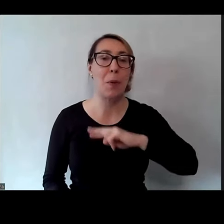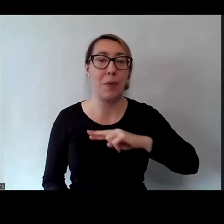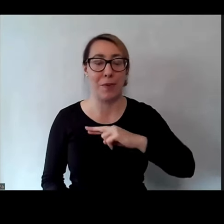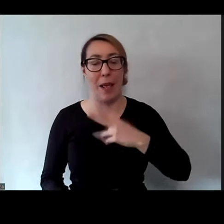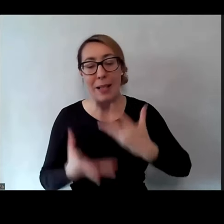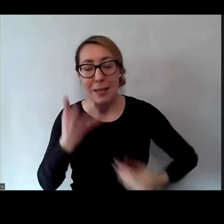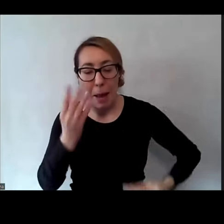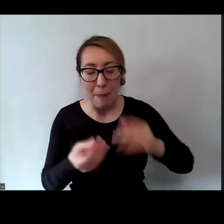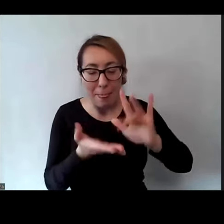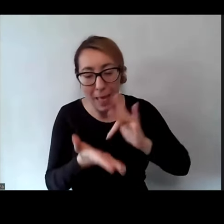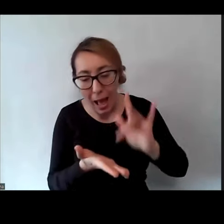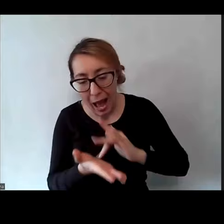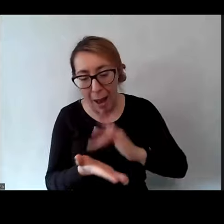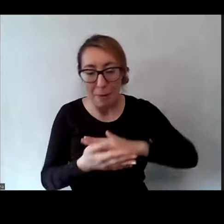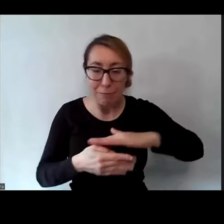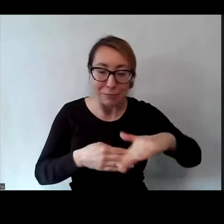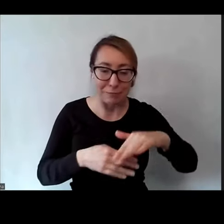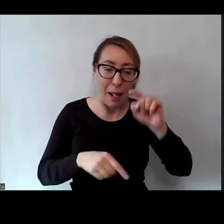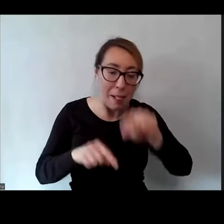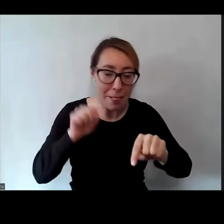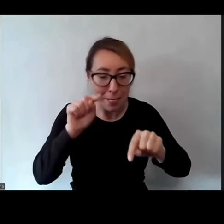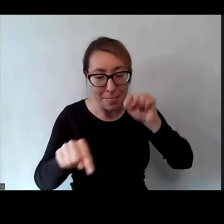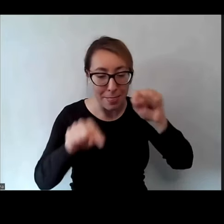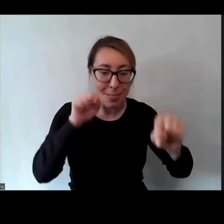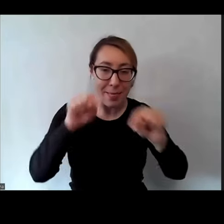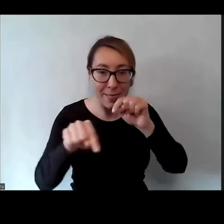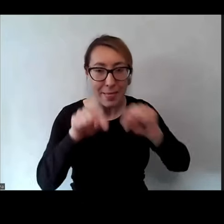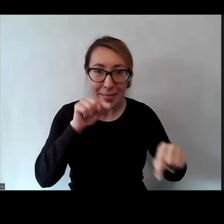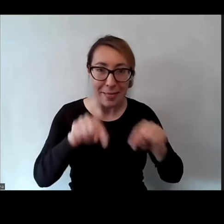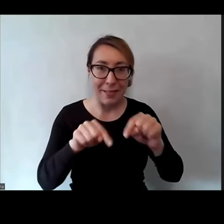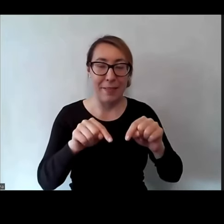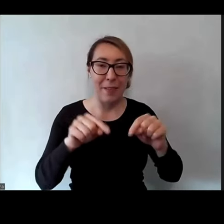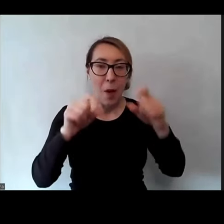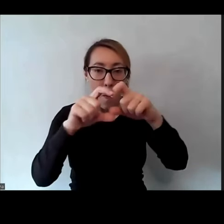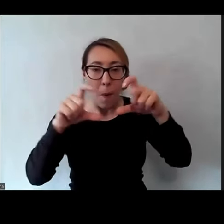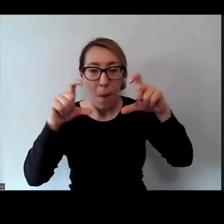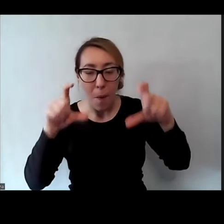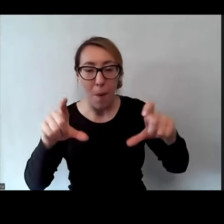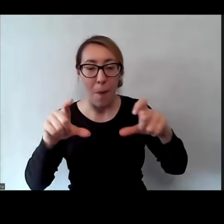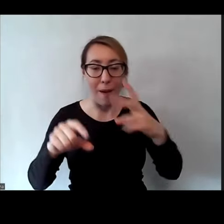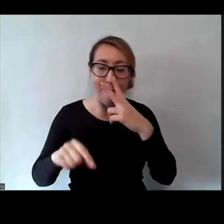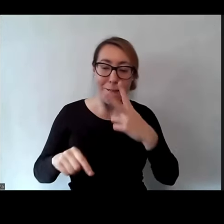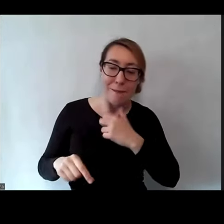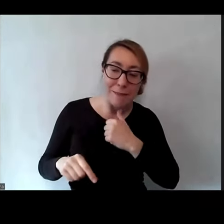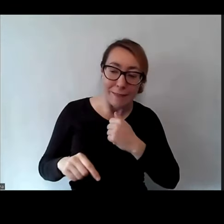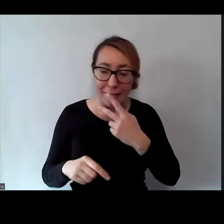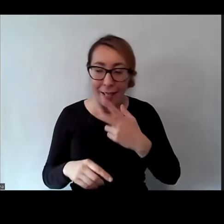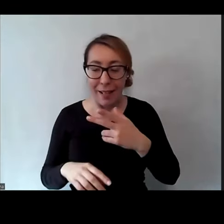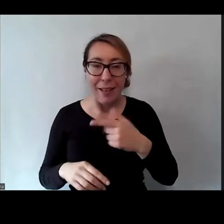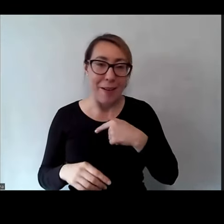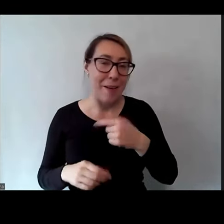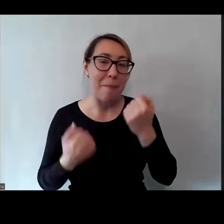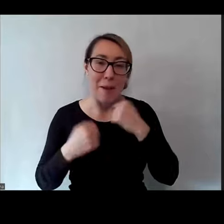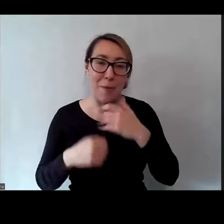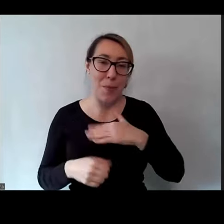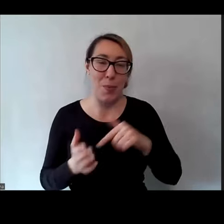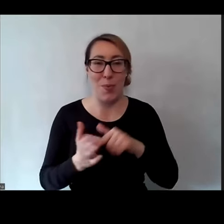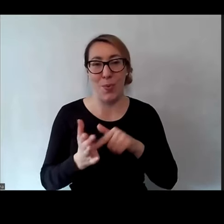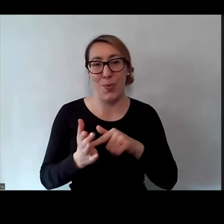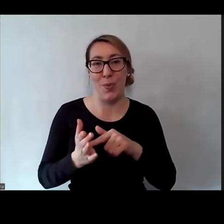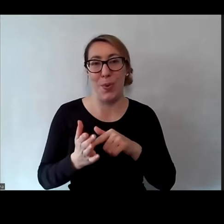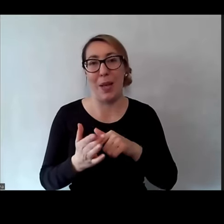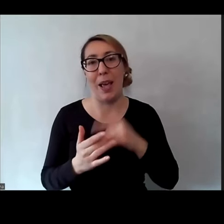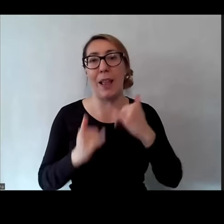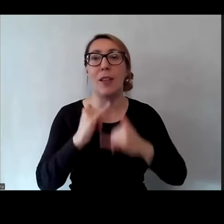bawi się tym tabletem, tam sobie naciska i tam robi to okno, tak jak to widzi. Bardzo lubię to,